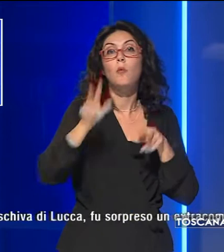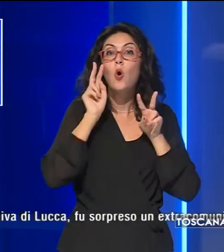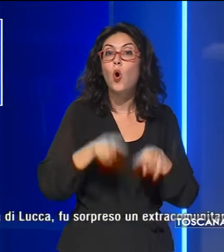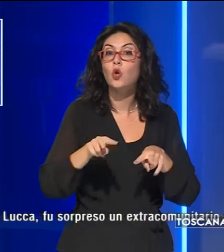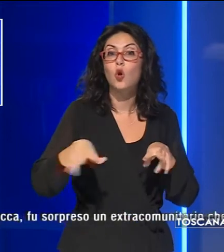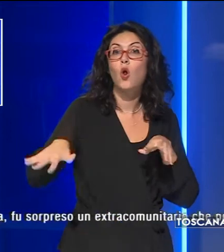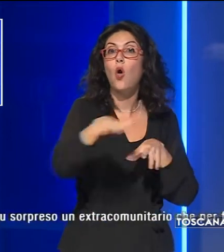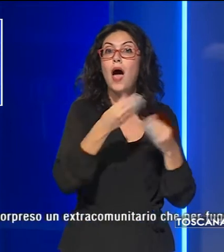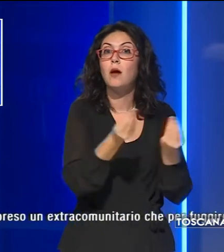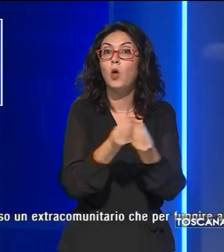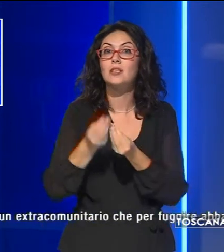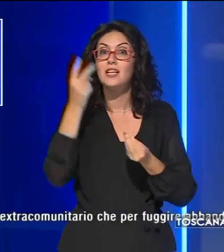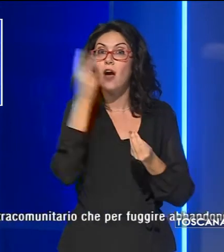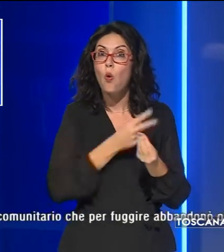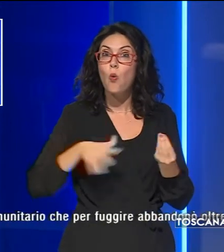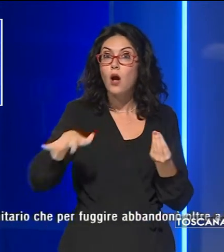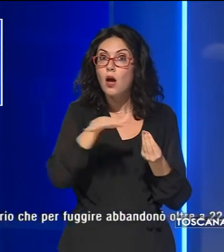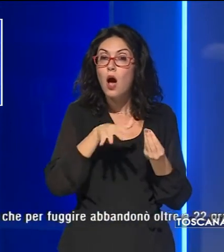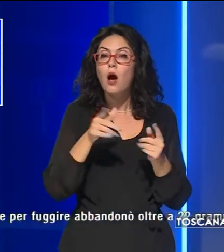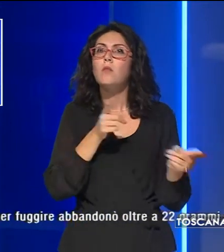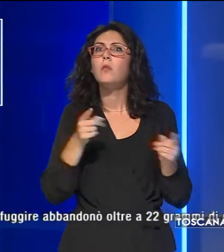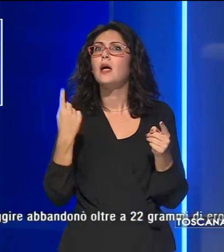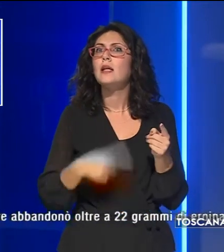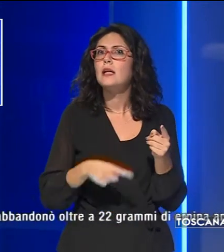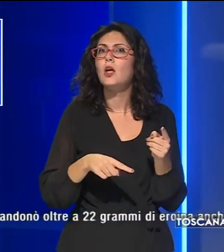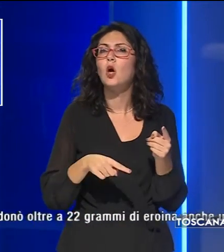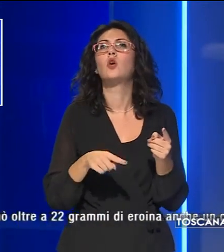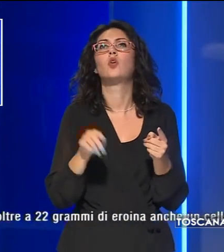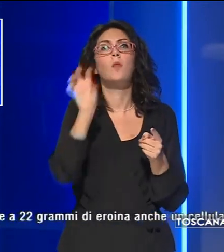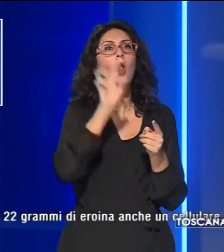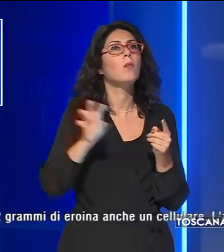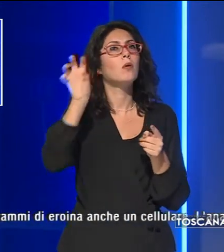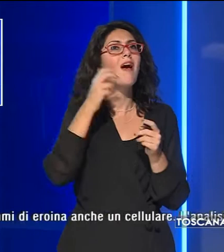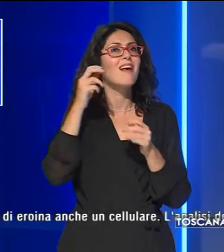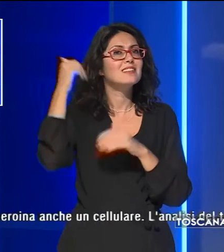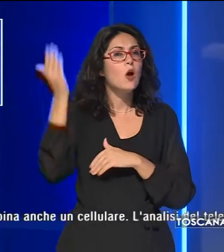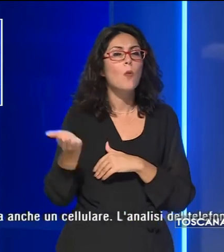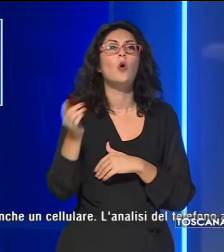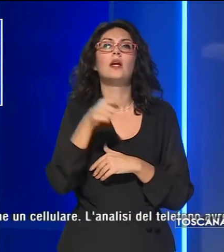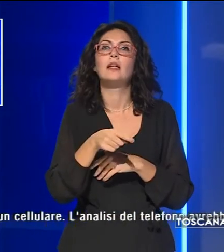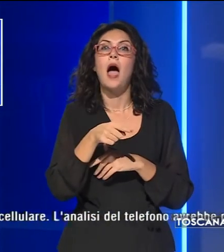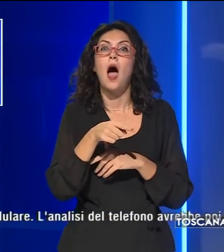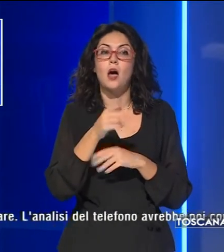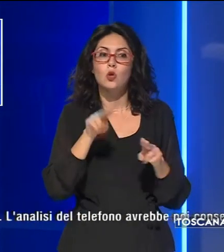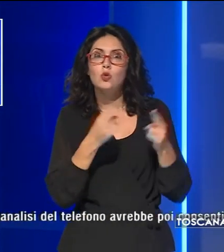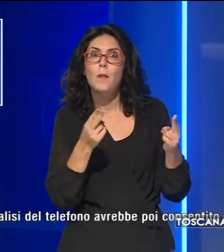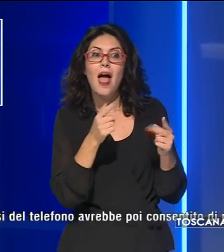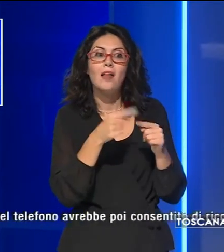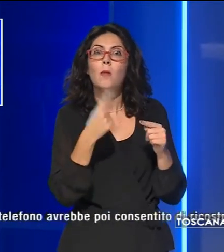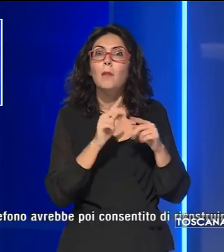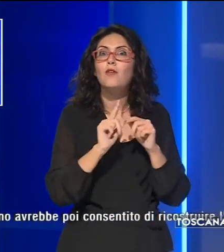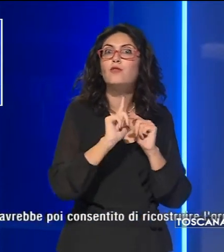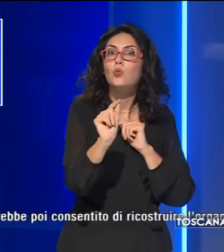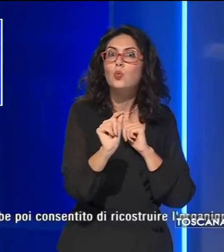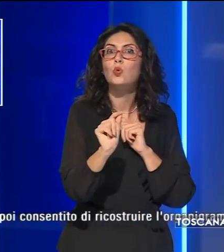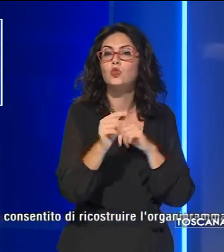di Lucca e allora fu sorpreso un extra comunitario che per fuggire abbandonò oltre a eroina